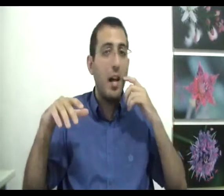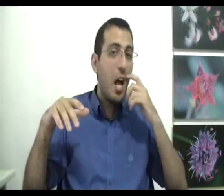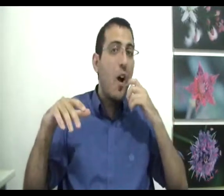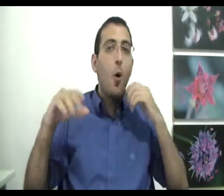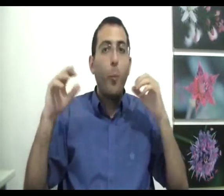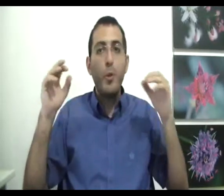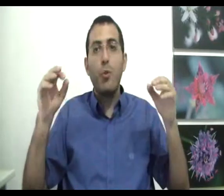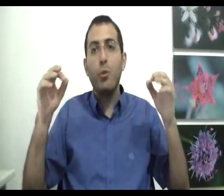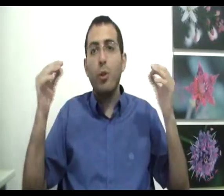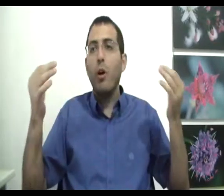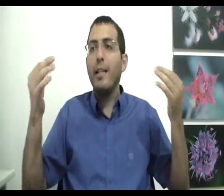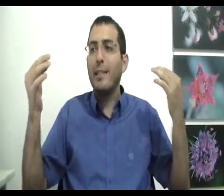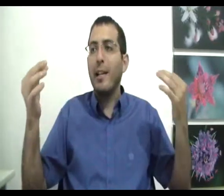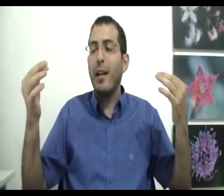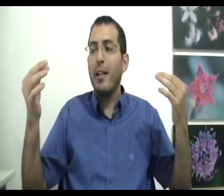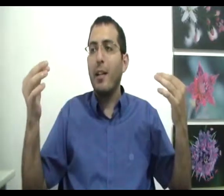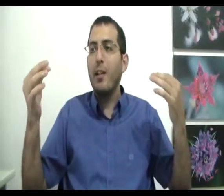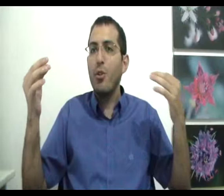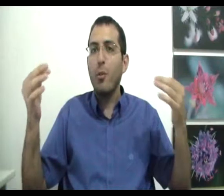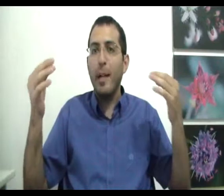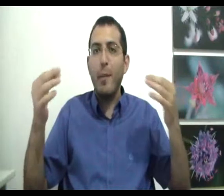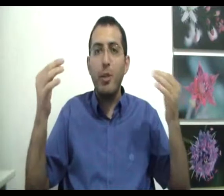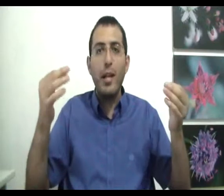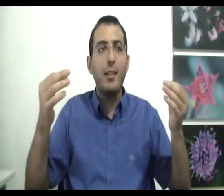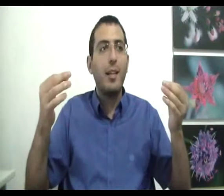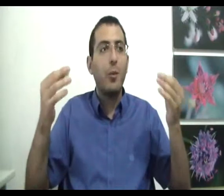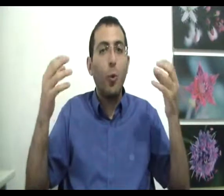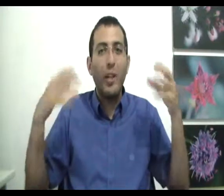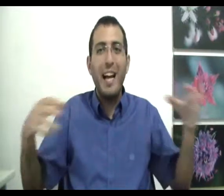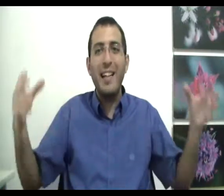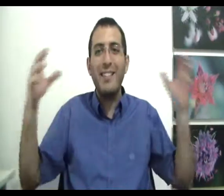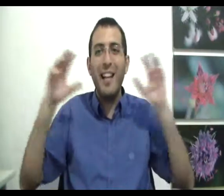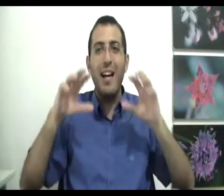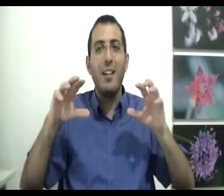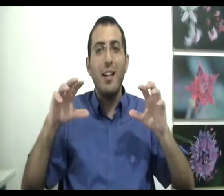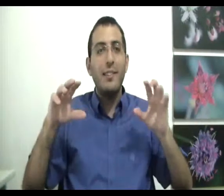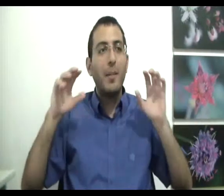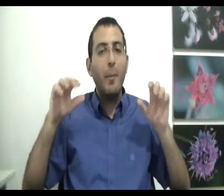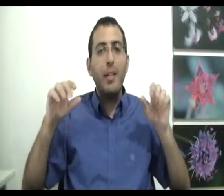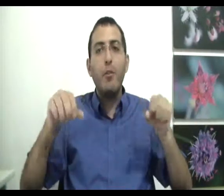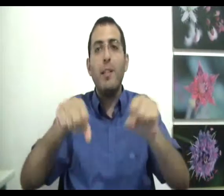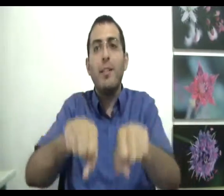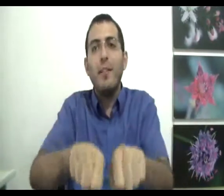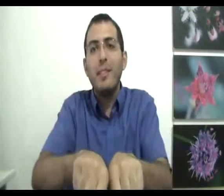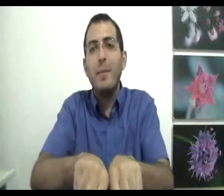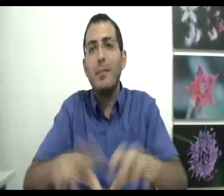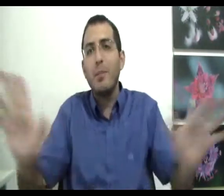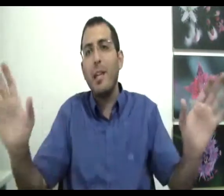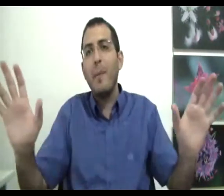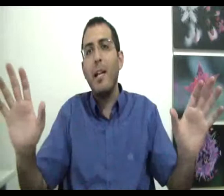הוא פשוט לא יצליח לישון בללה בשקט כי הוא כל כך טלה זה כמו בן אדם שמתנדב לשים לעצמו אזיקים על